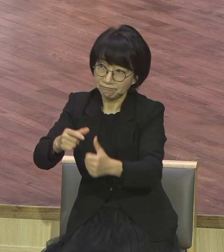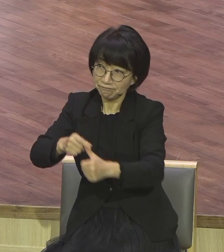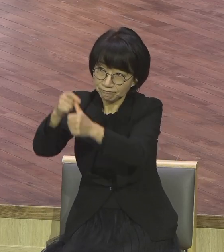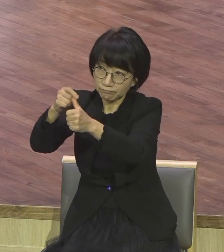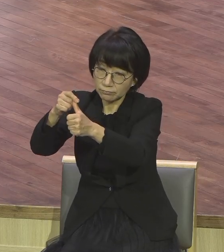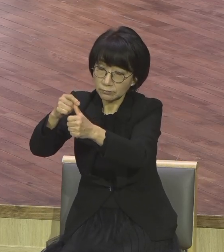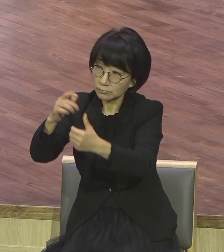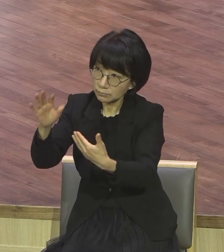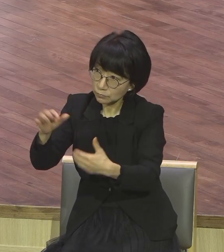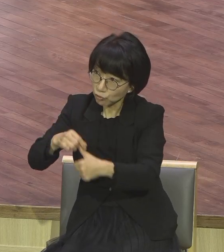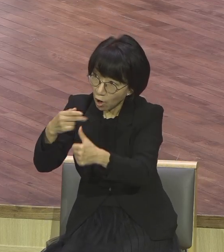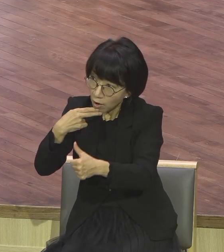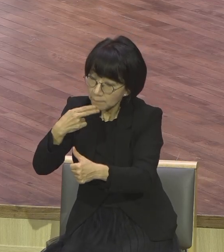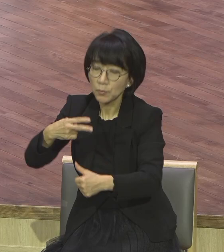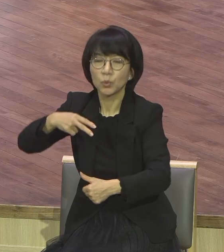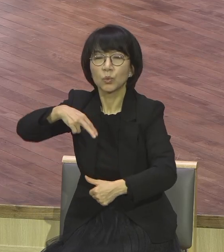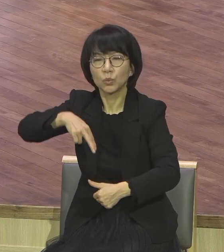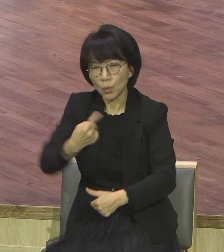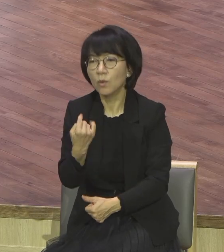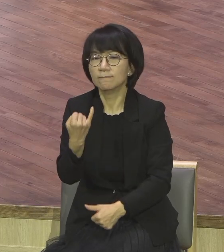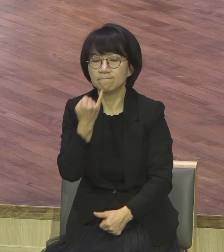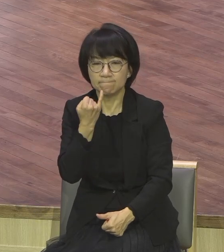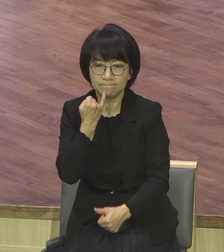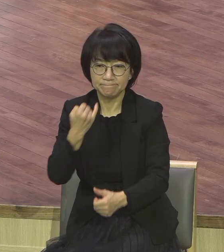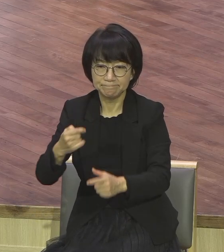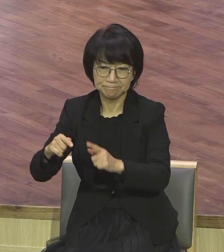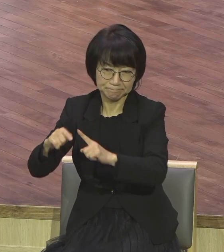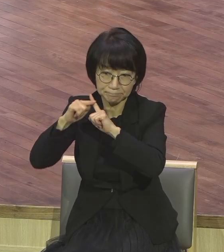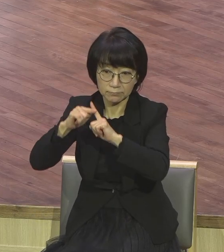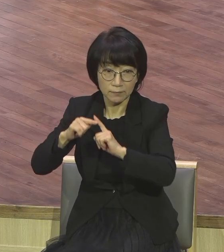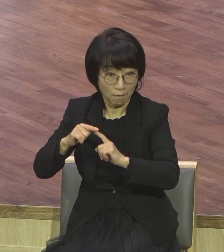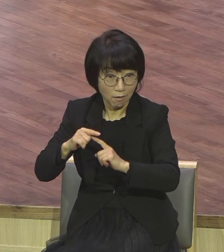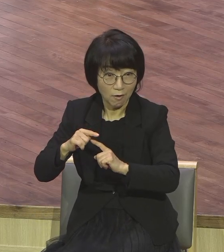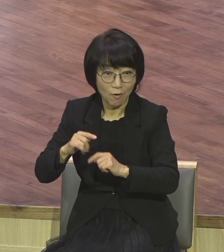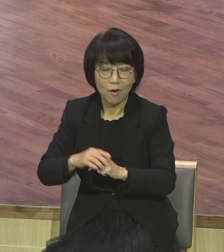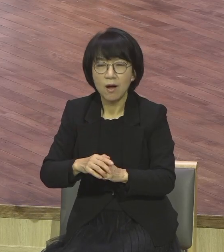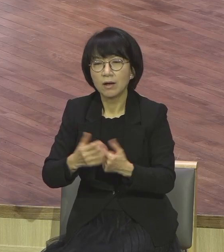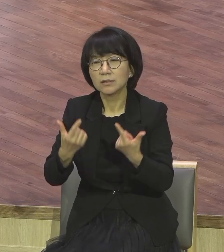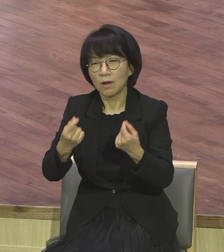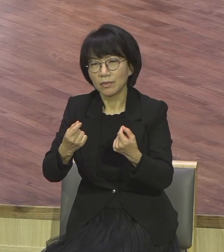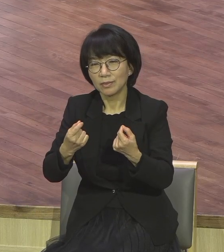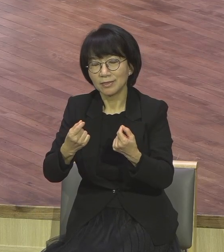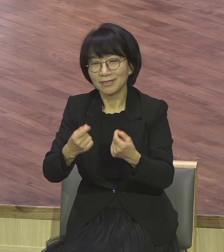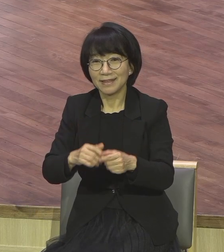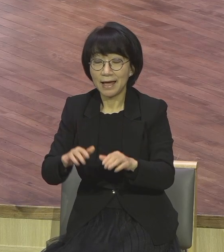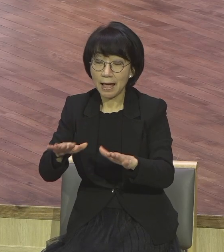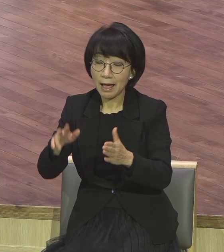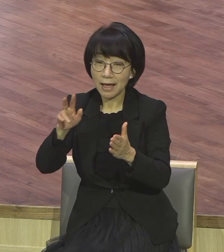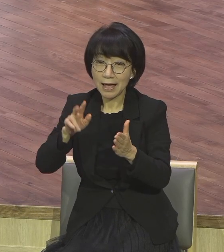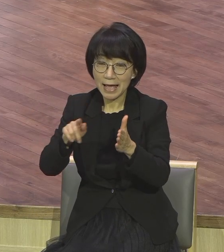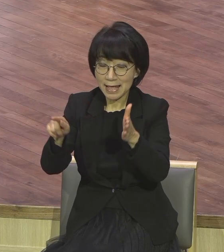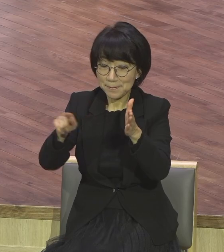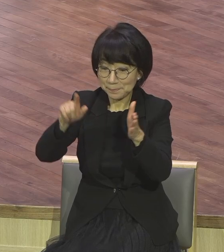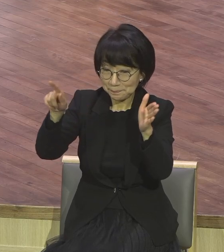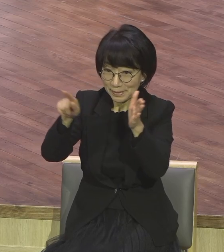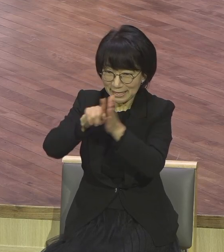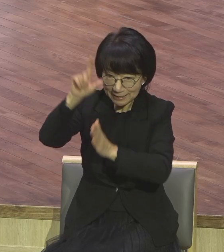이런 은약적 도전 그래서 강하고 담대하라 지난 금요일 설교한 것을 우리